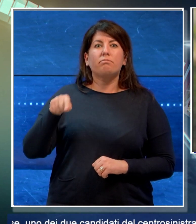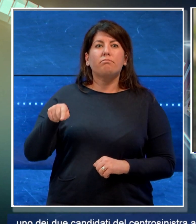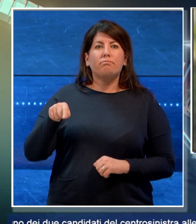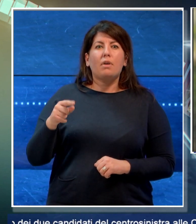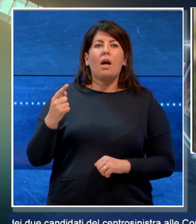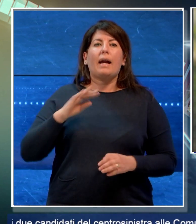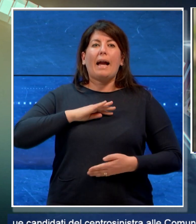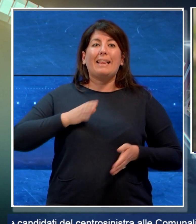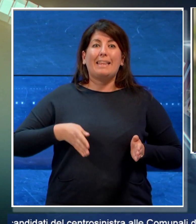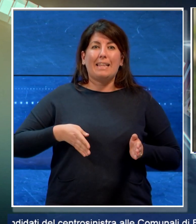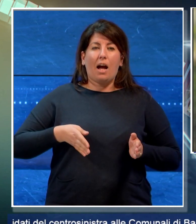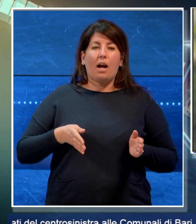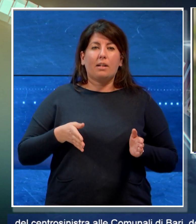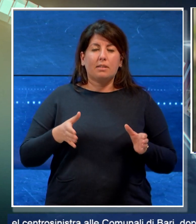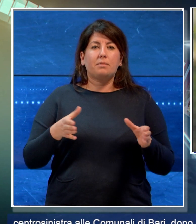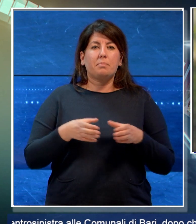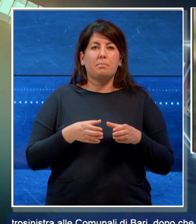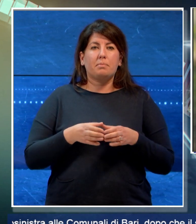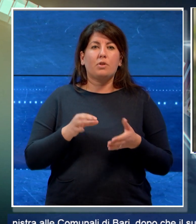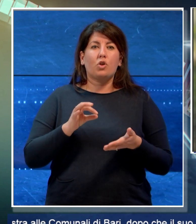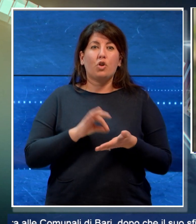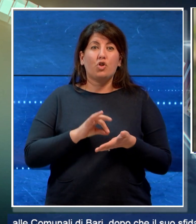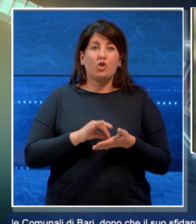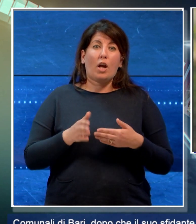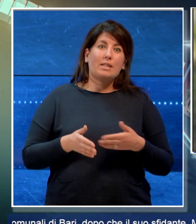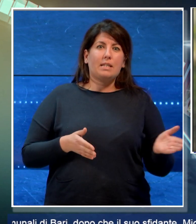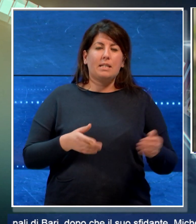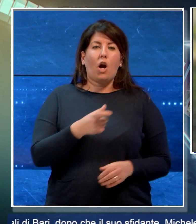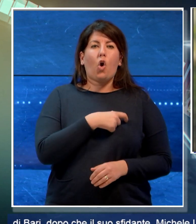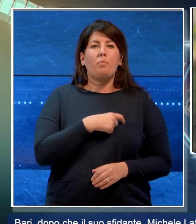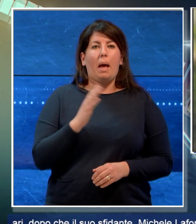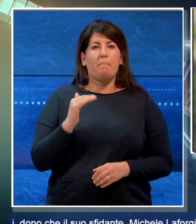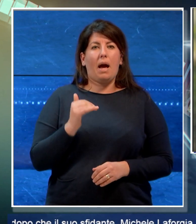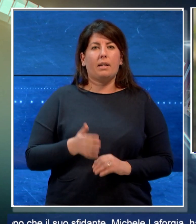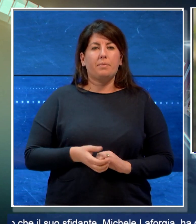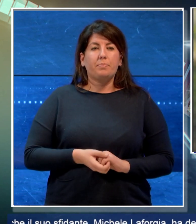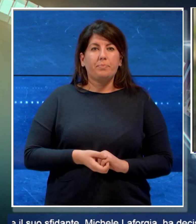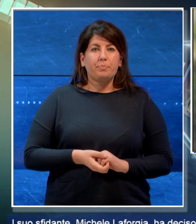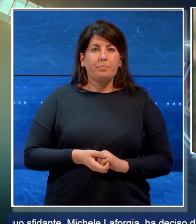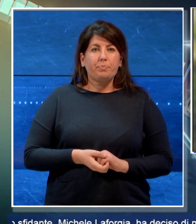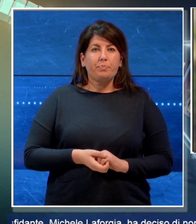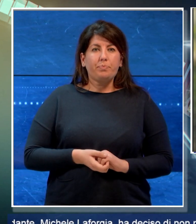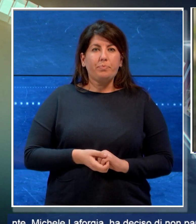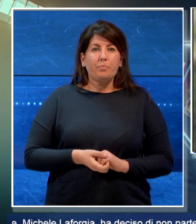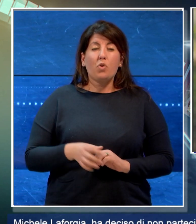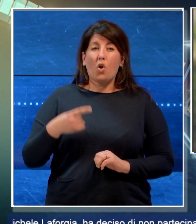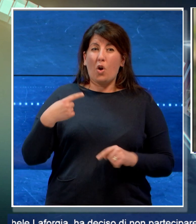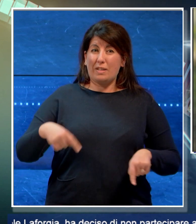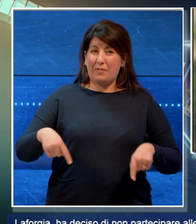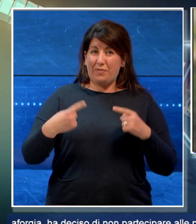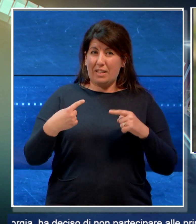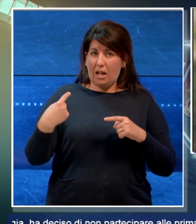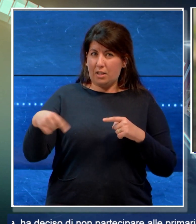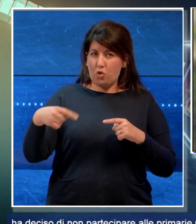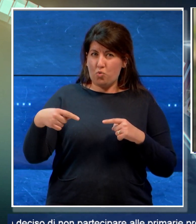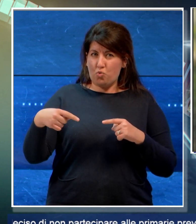candidati del centro-sinistra alle comunali di Bari. Dopo che il suo sfidante